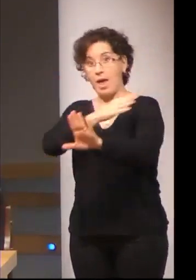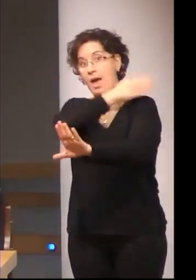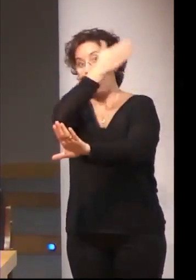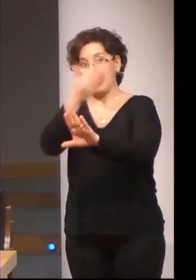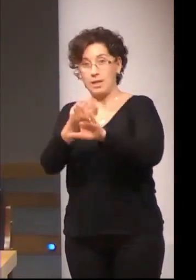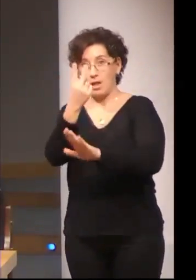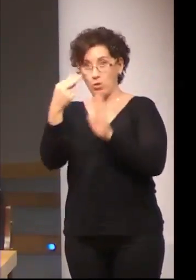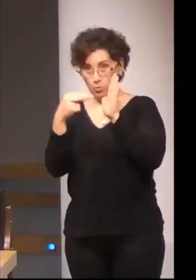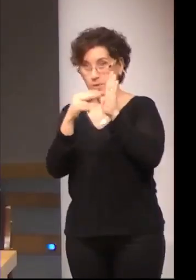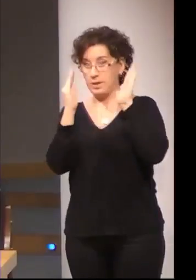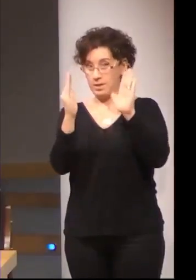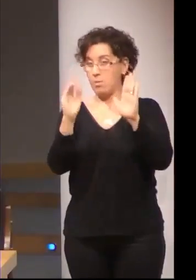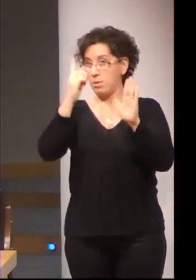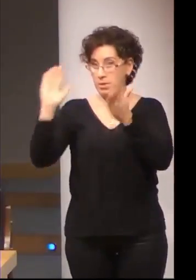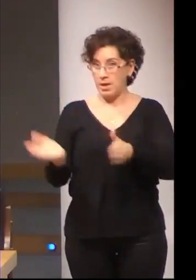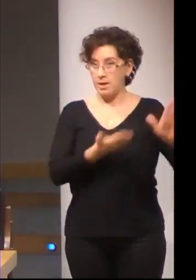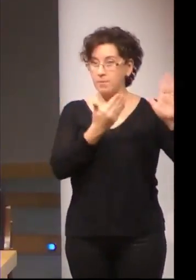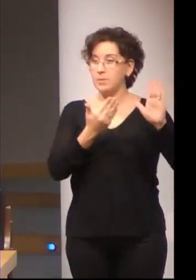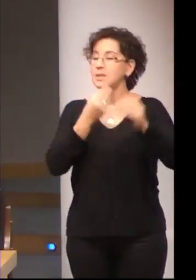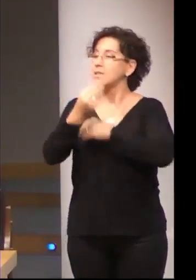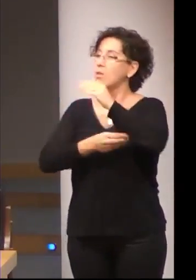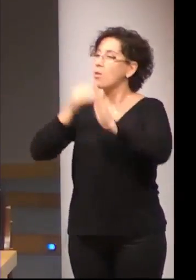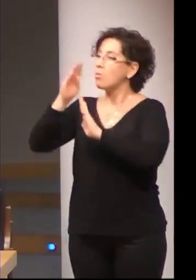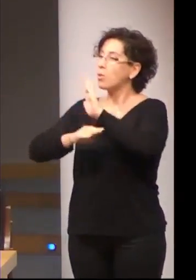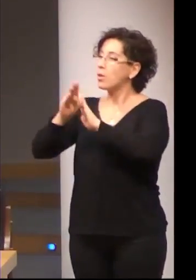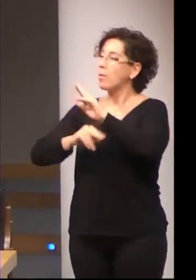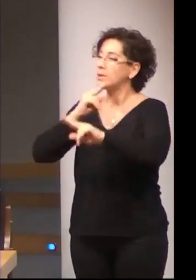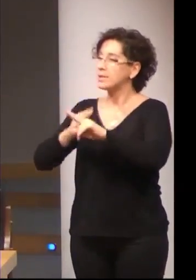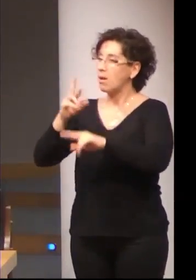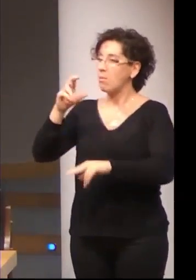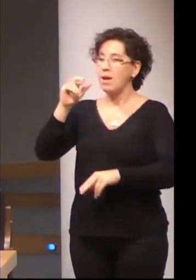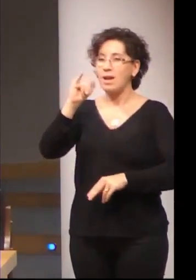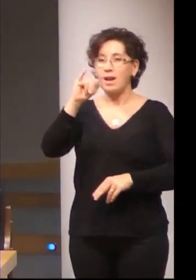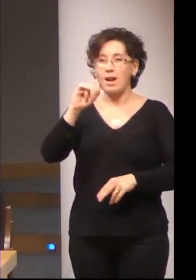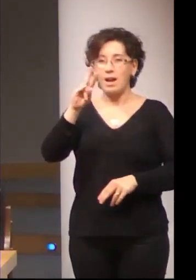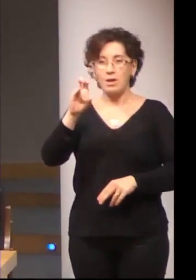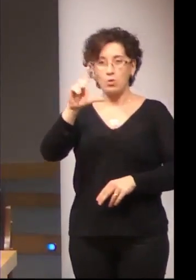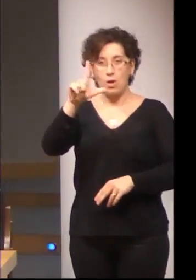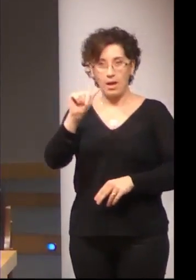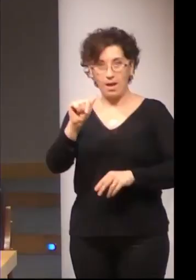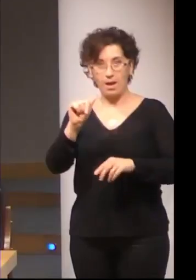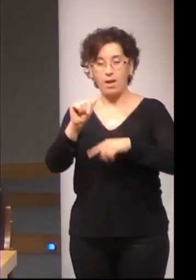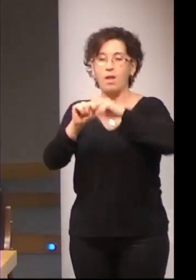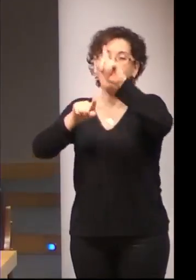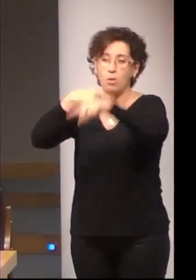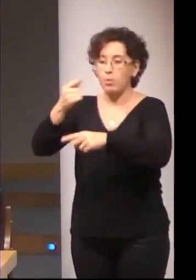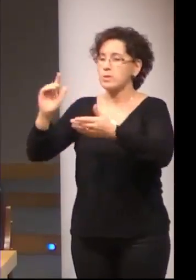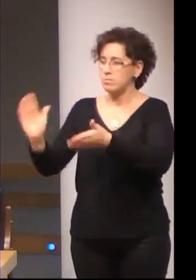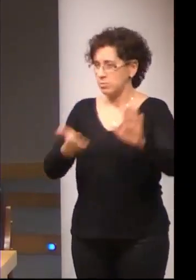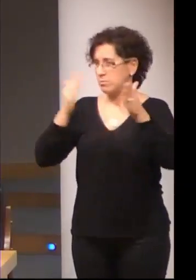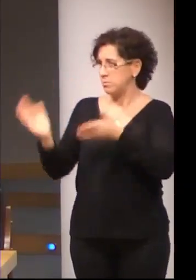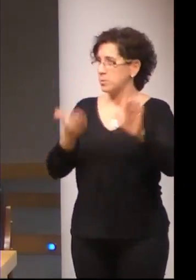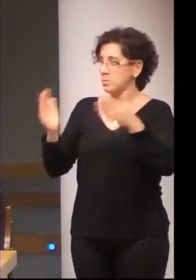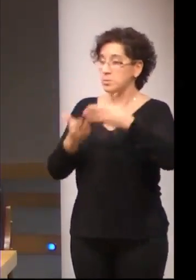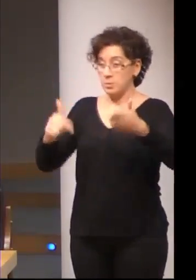utilizó el programa Rayuela a partir del 2005, el 2006, y luego todo este proyecto